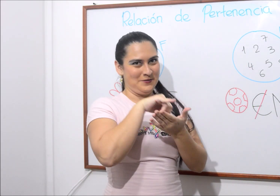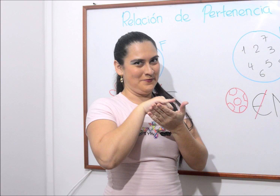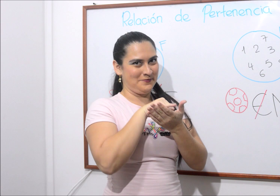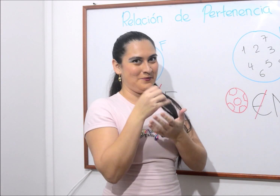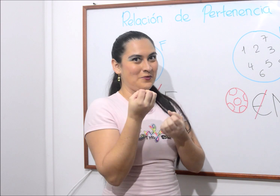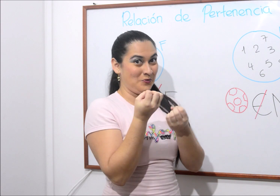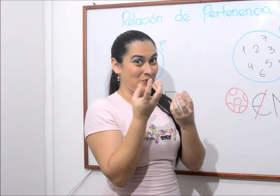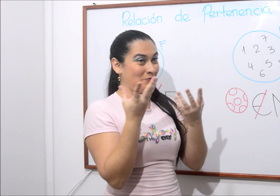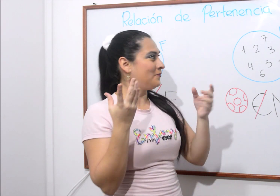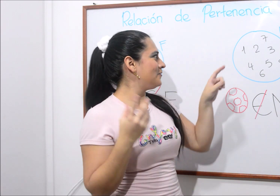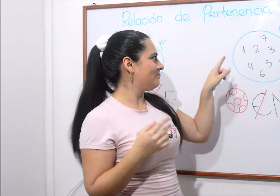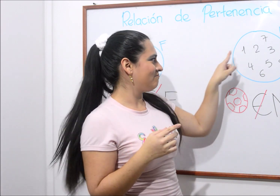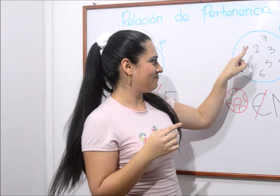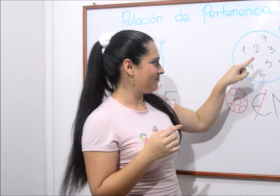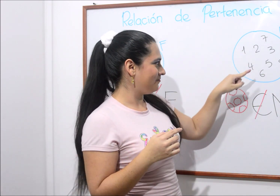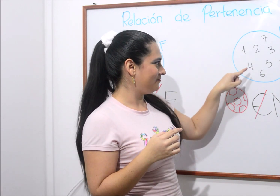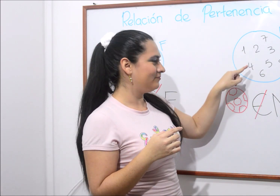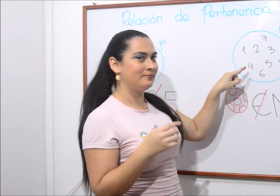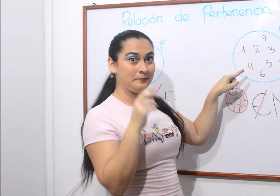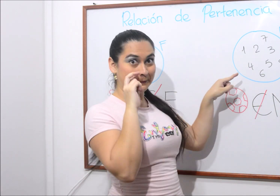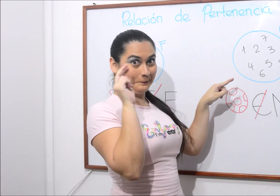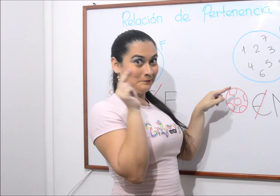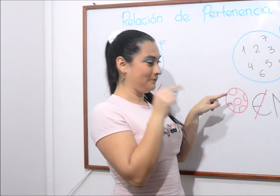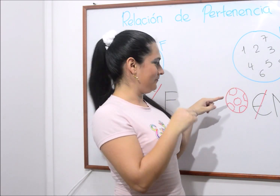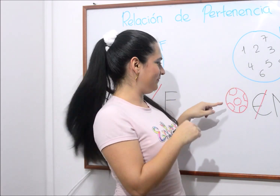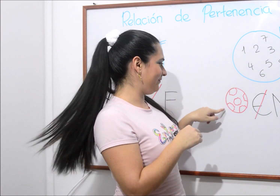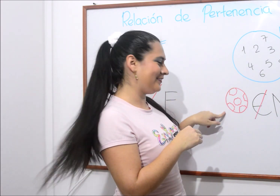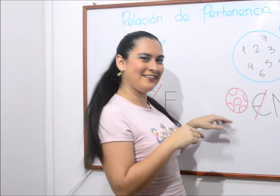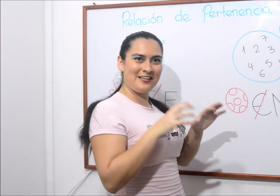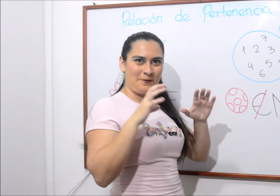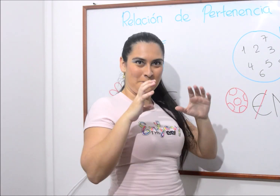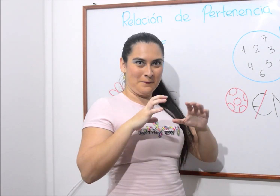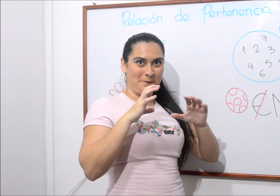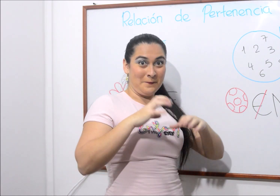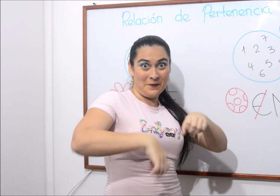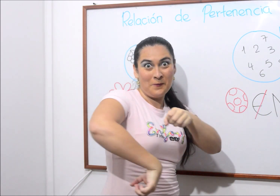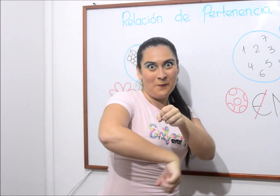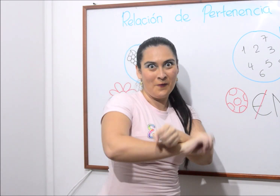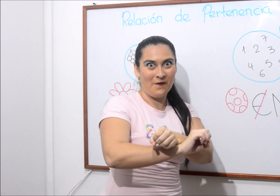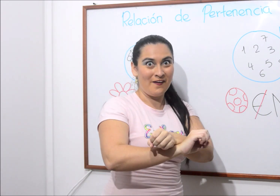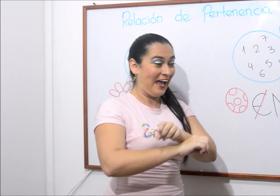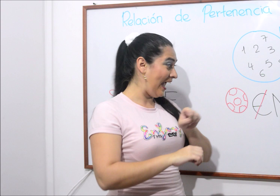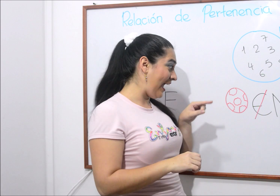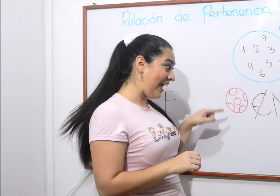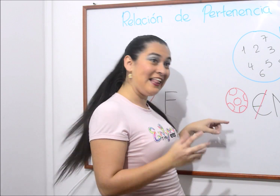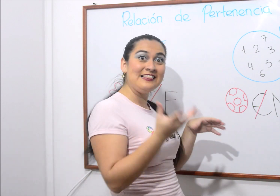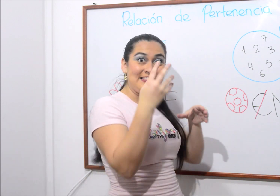conjunto de los números. ¿Será que el balón pertenece al conjunto de los números?